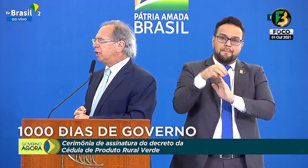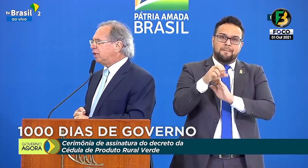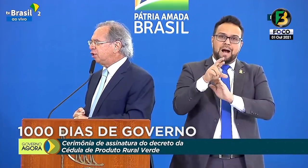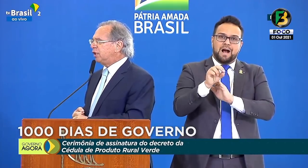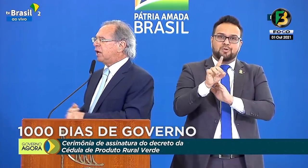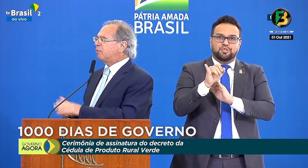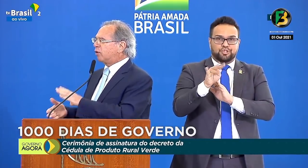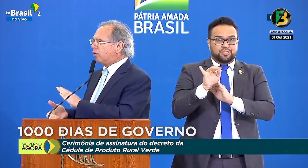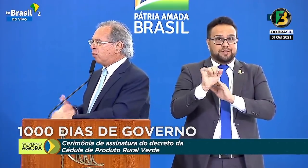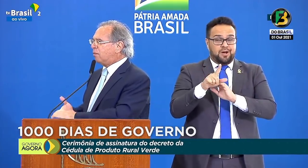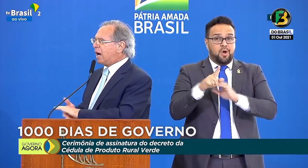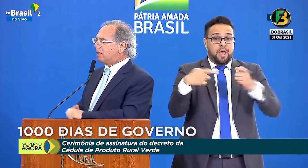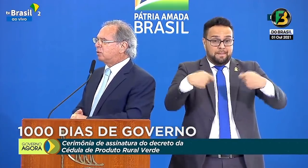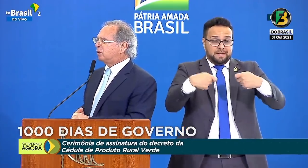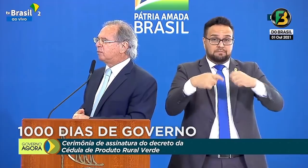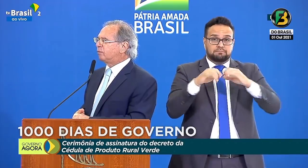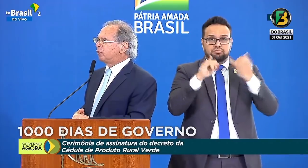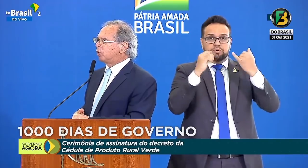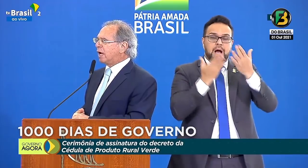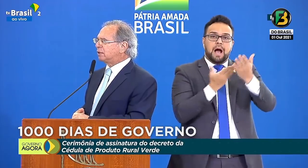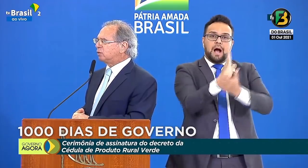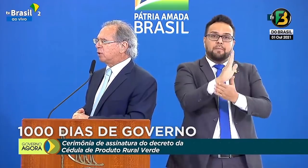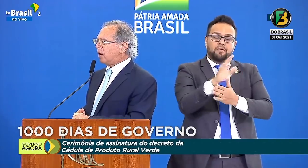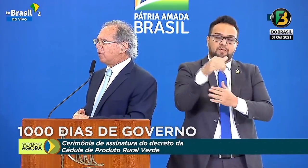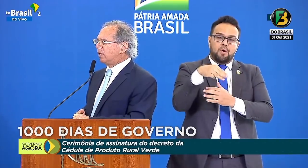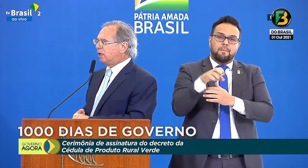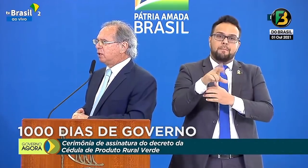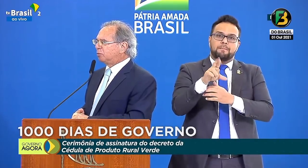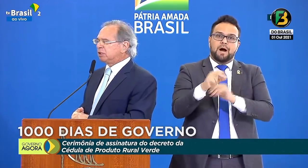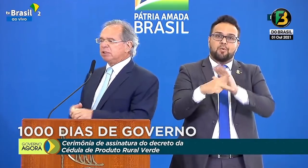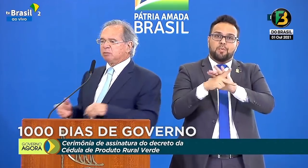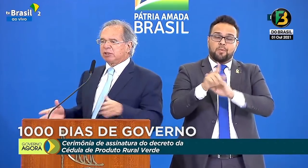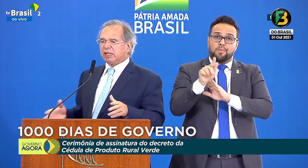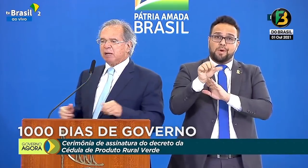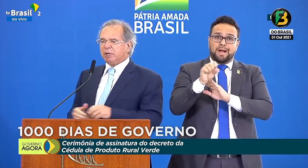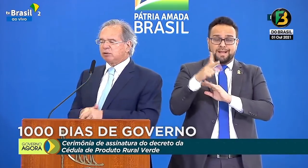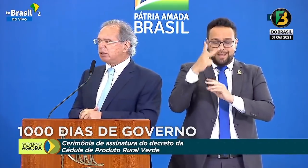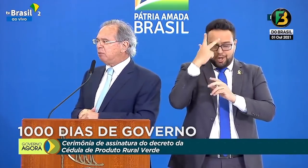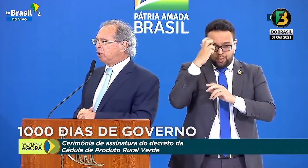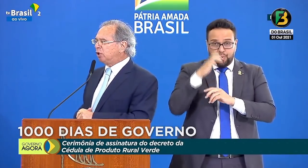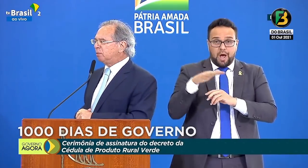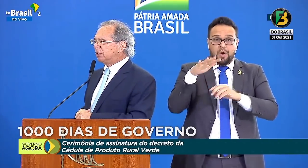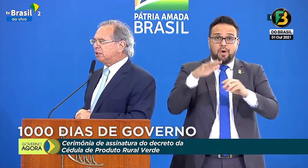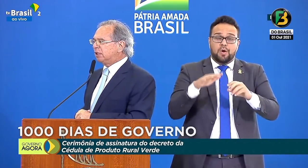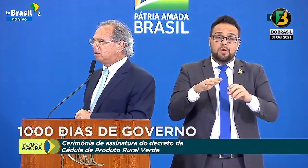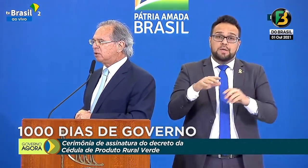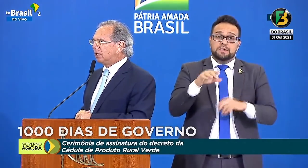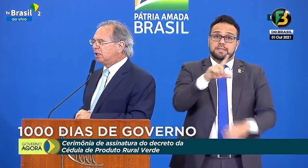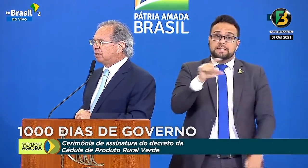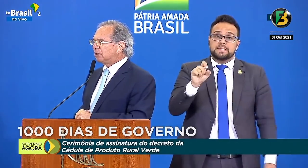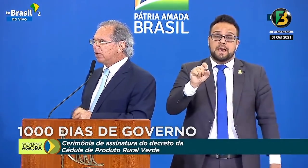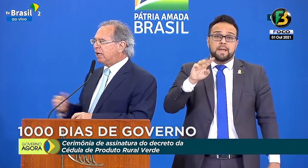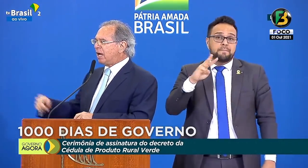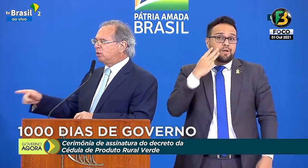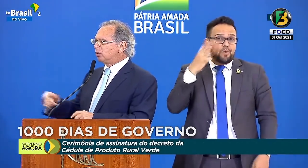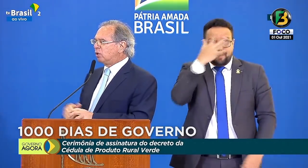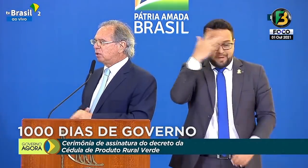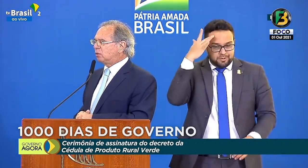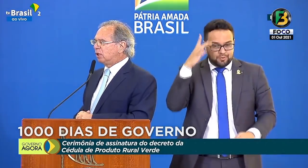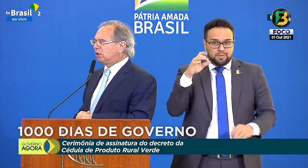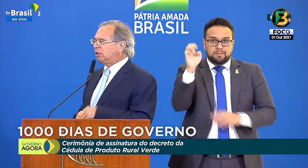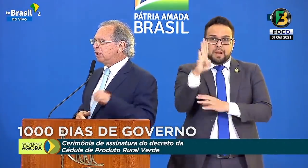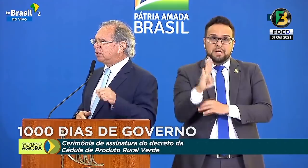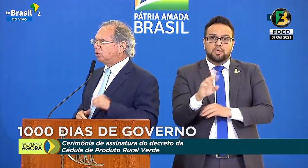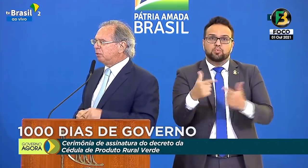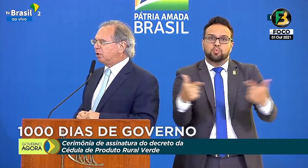precisamos de energia, aprovou o marco do gás natural. Precisamos de saneamento, 100 milhões de brasileiros sem água e